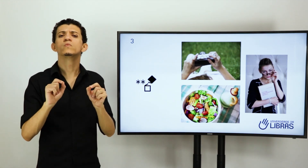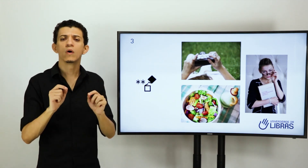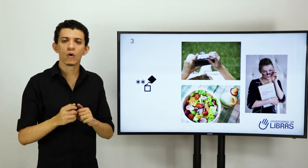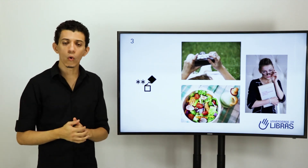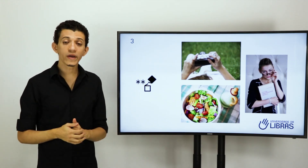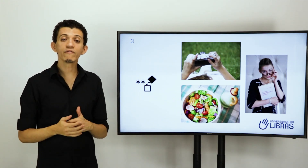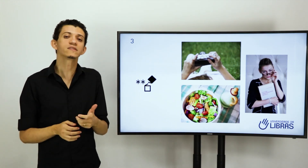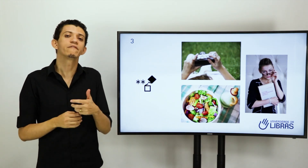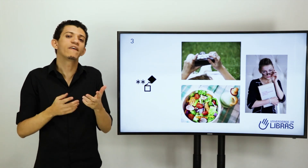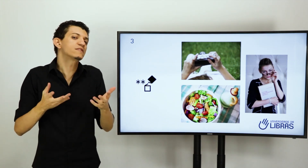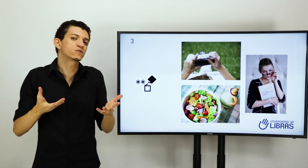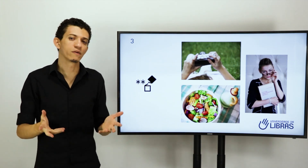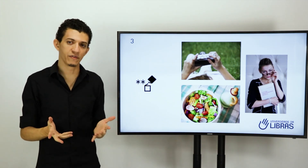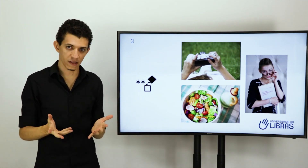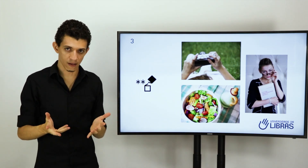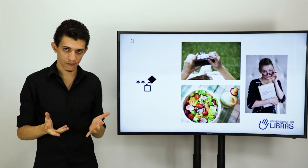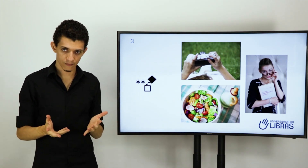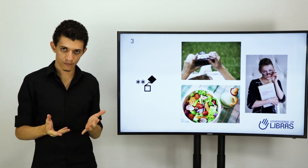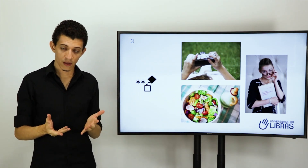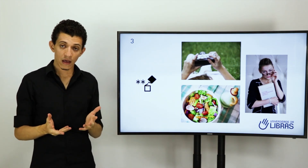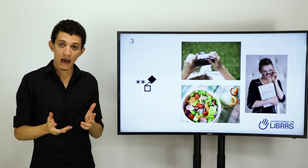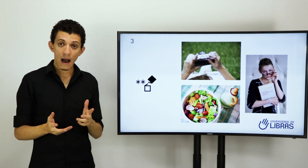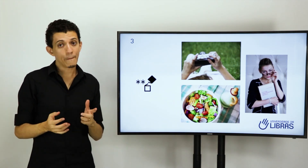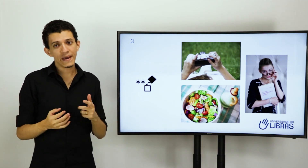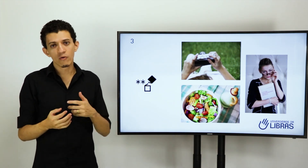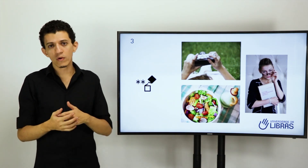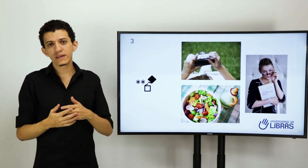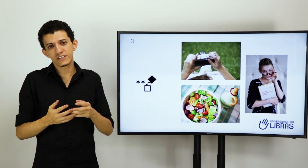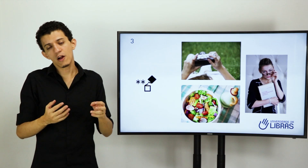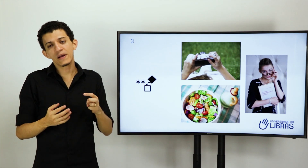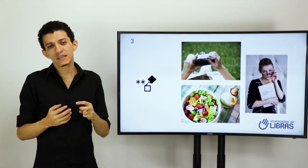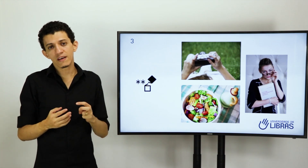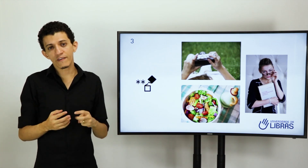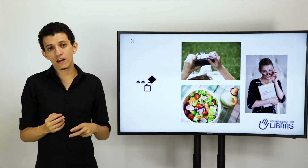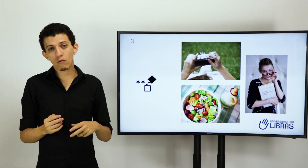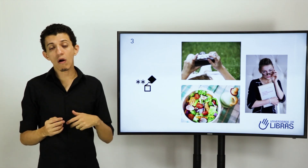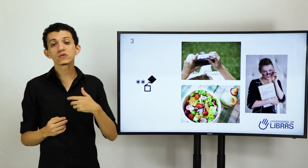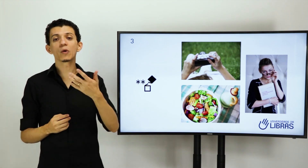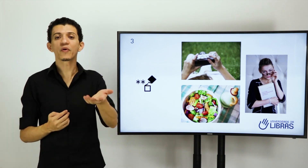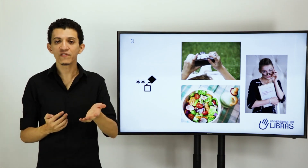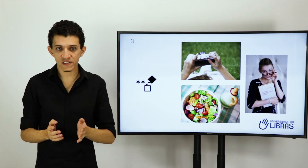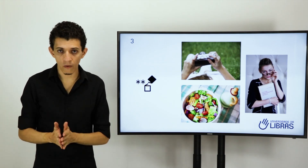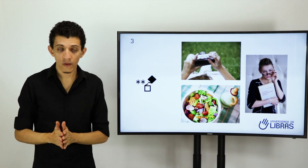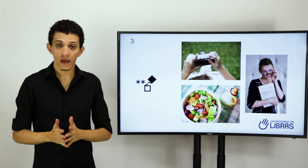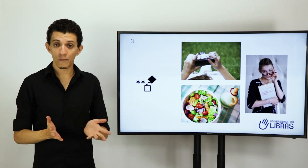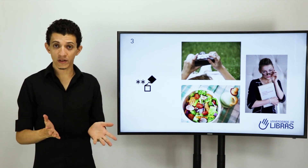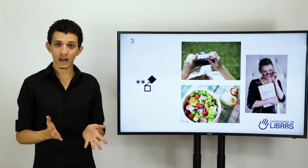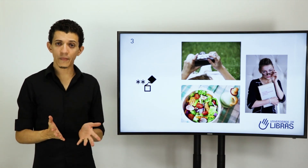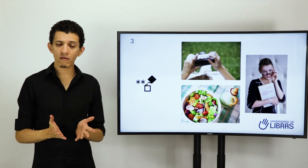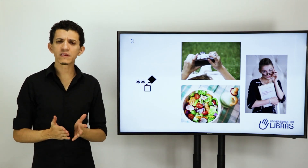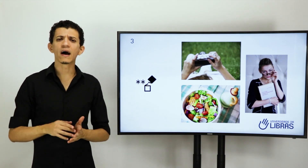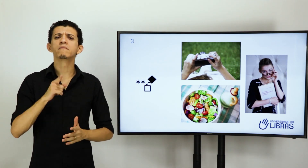o que você faz na sua vida? A pergunta geralmente está se referindo a qual a sua profissão. Eu poderia perguntar,